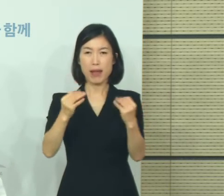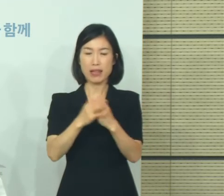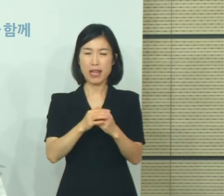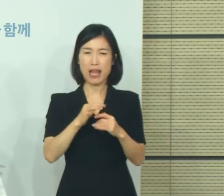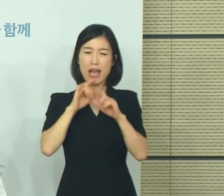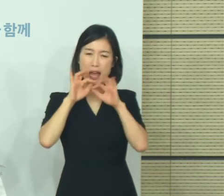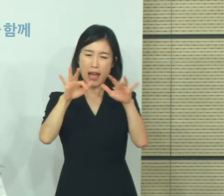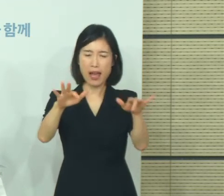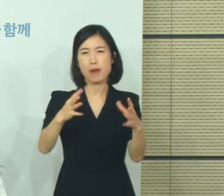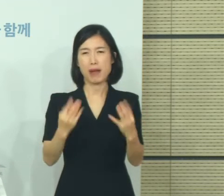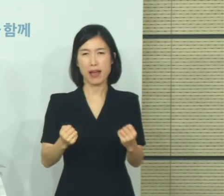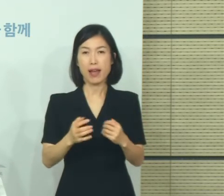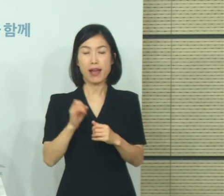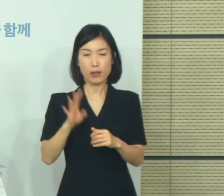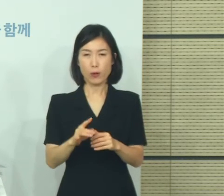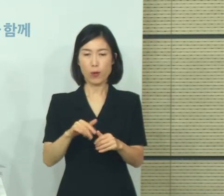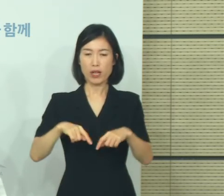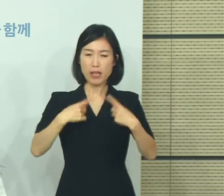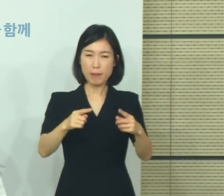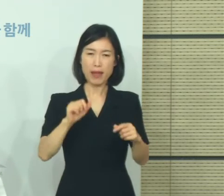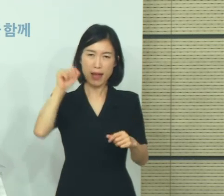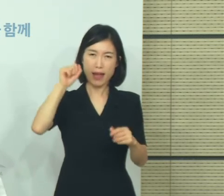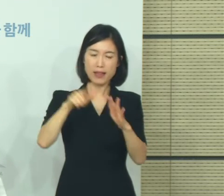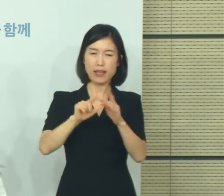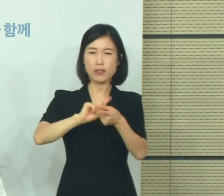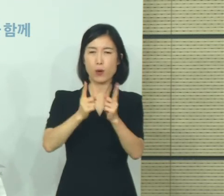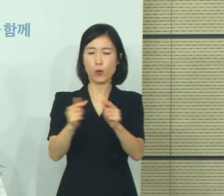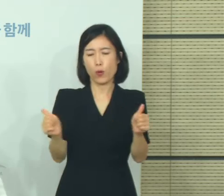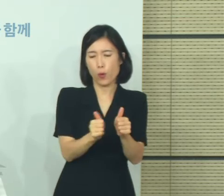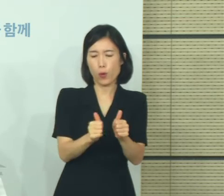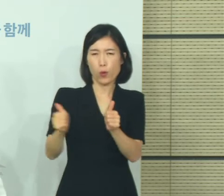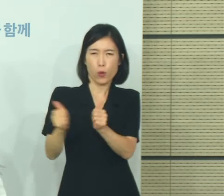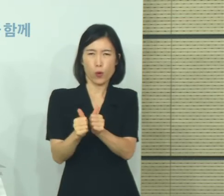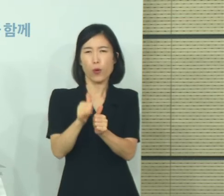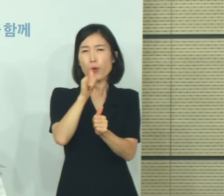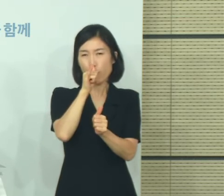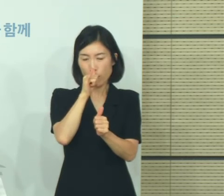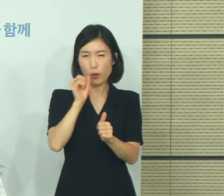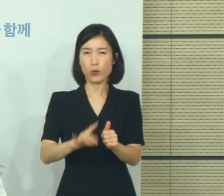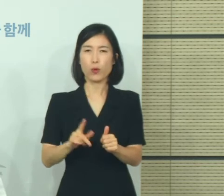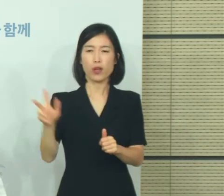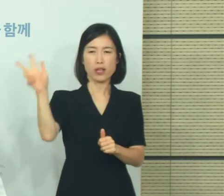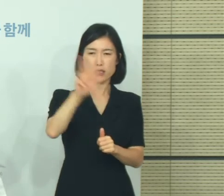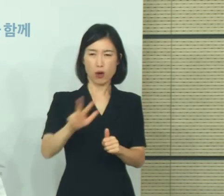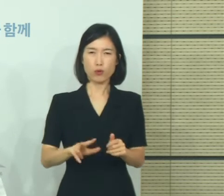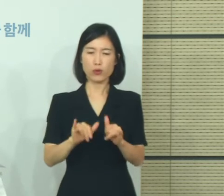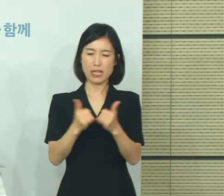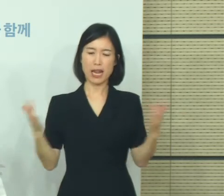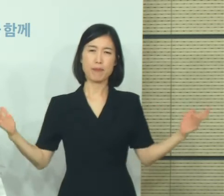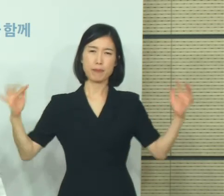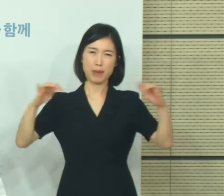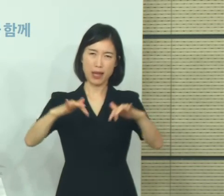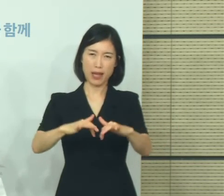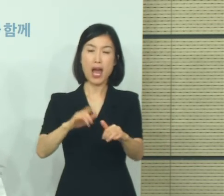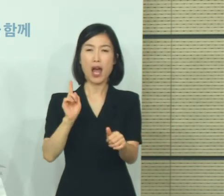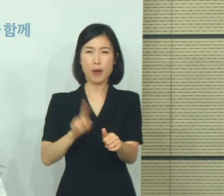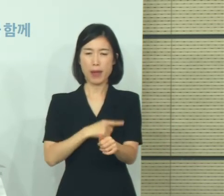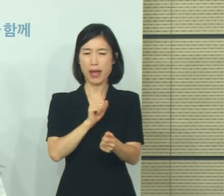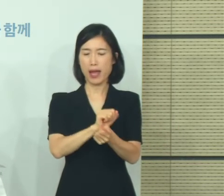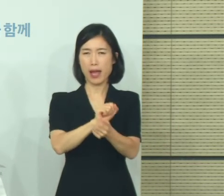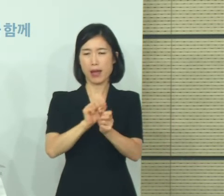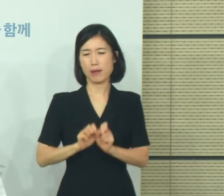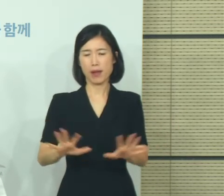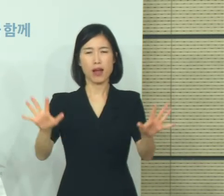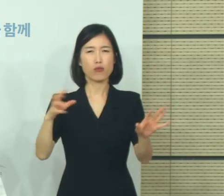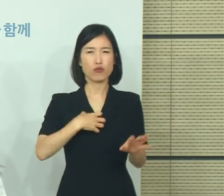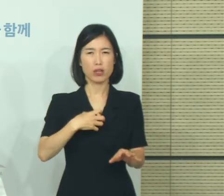쉽고 참석자 간에 밀접하게 접촉하며 전국에서 다수의 사람들이 모이기 때문에 감염